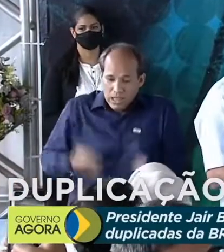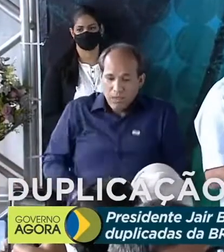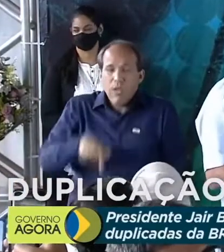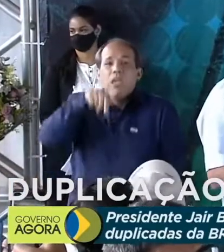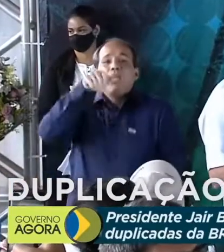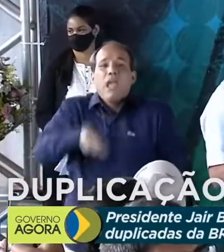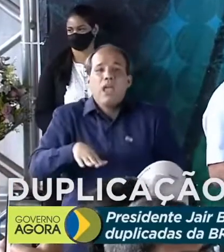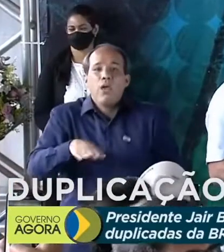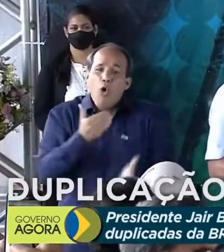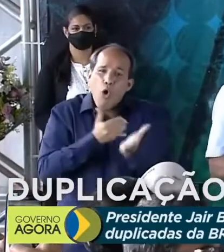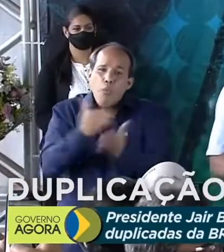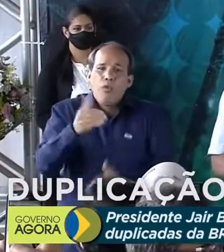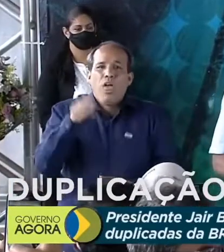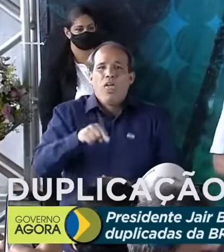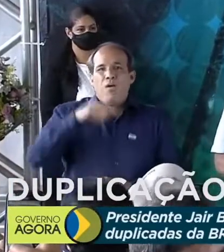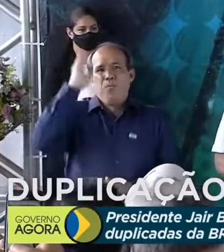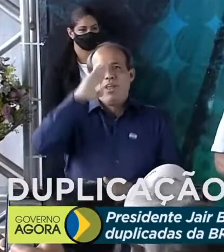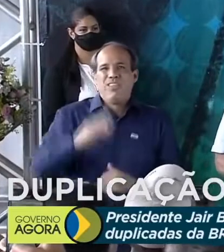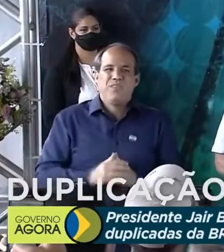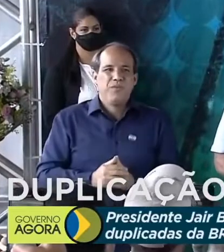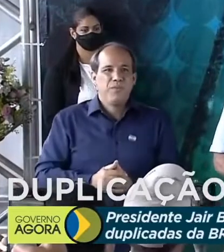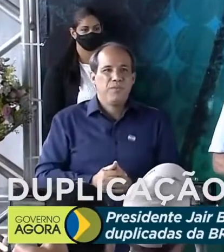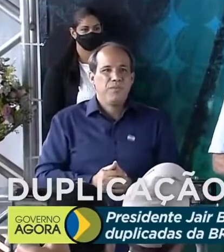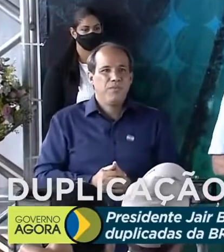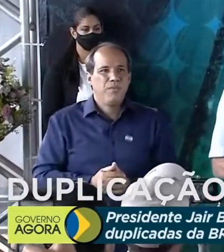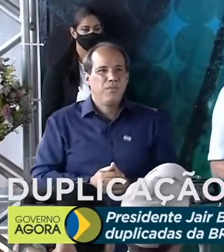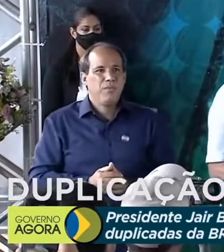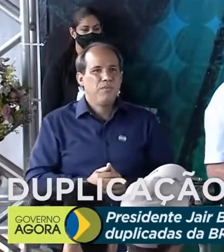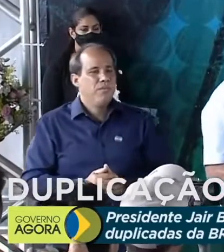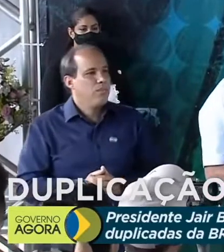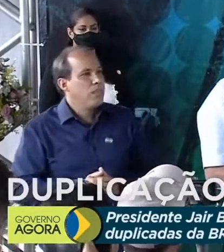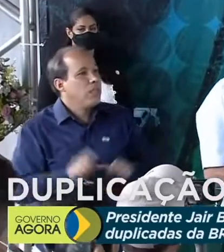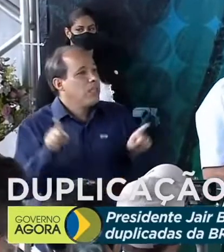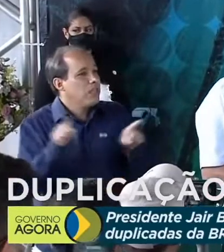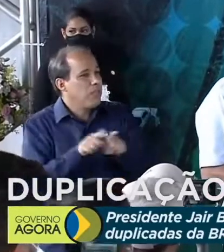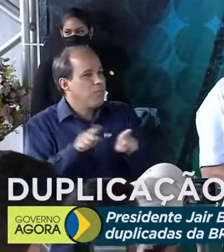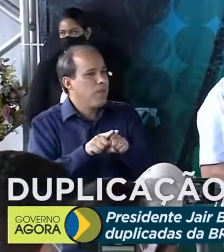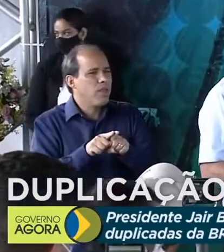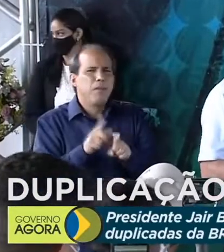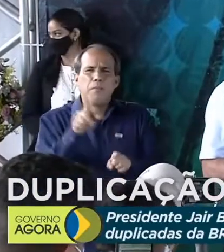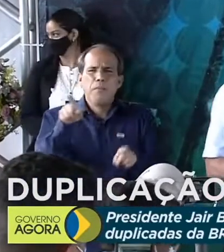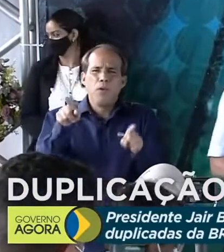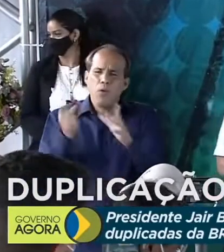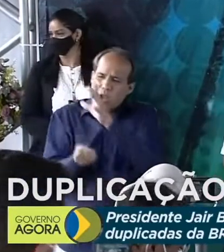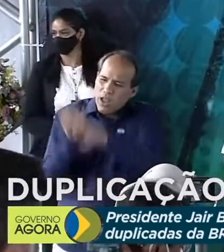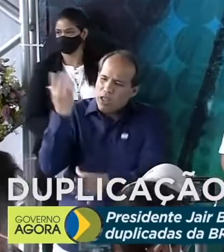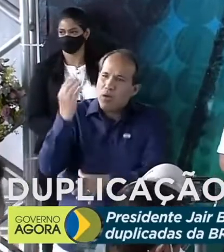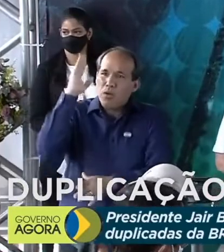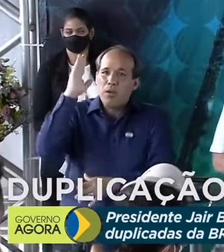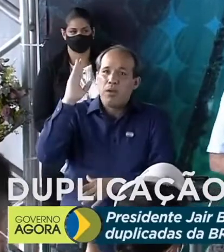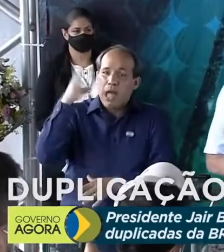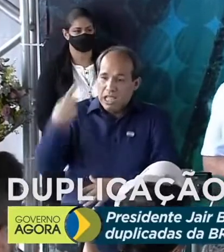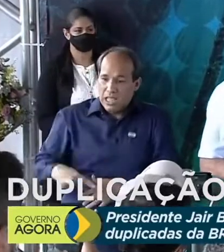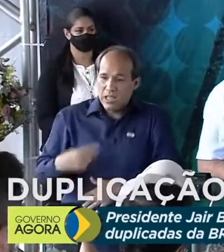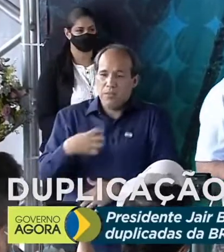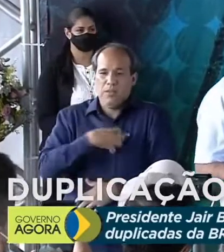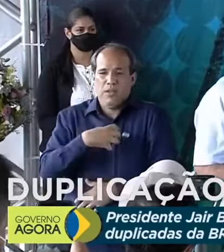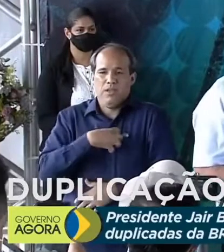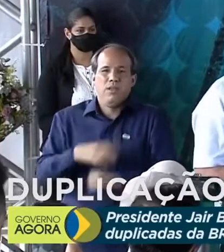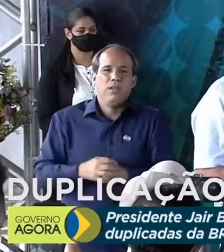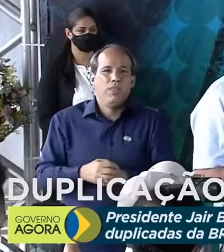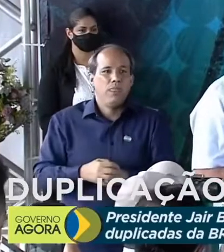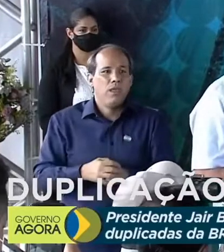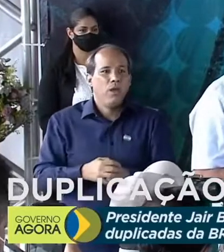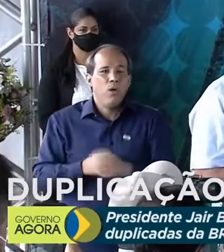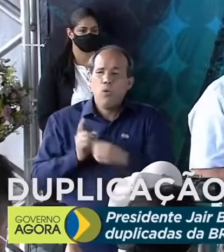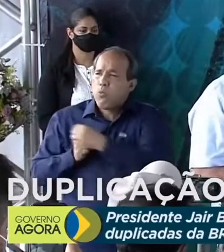o nosso Brasil. E dizer mais, nós estamos em qualquer local dos 8 milhões de